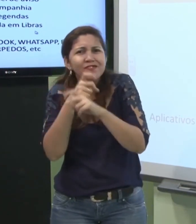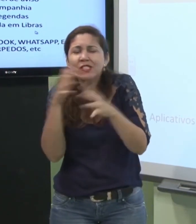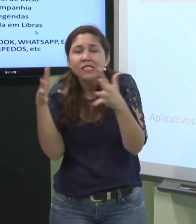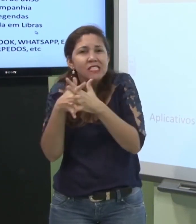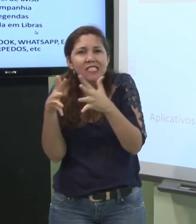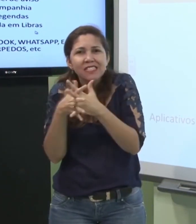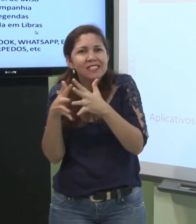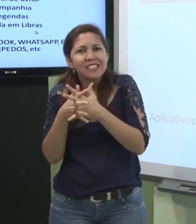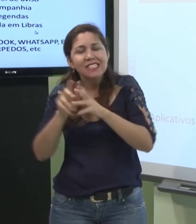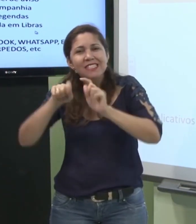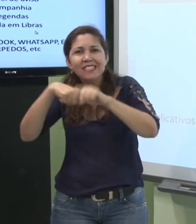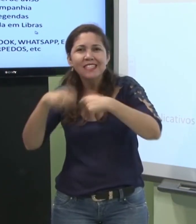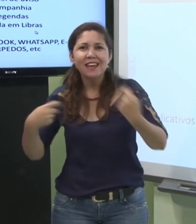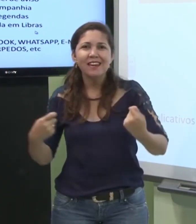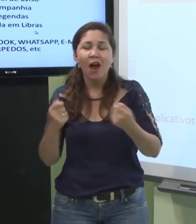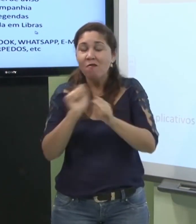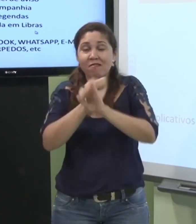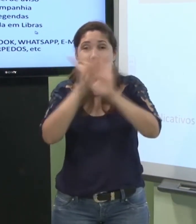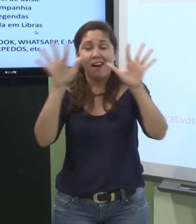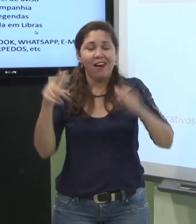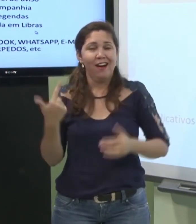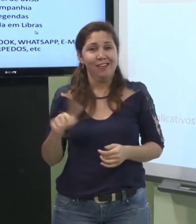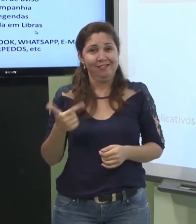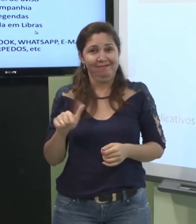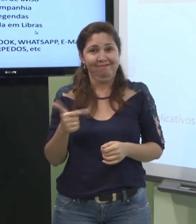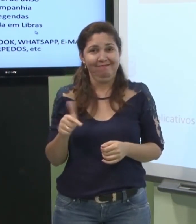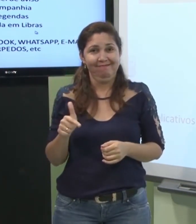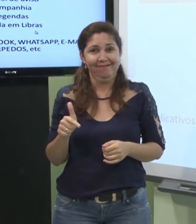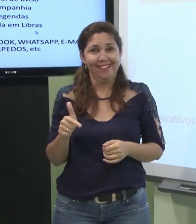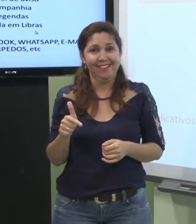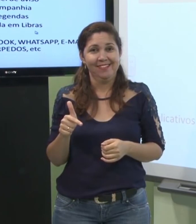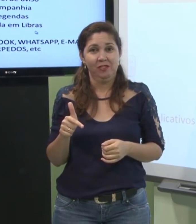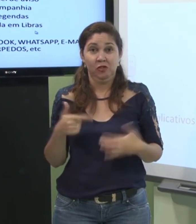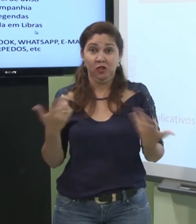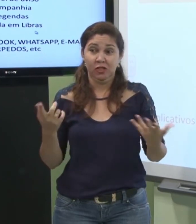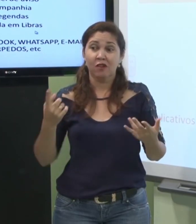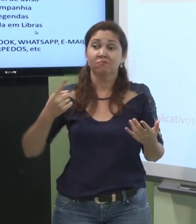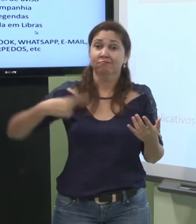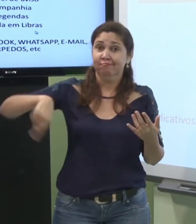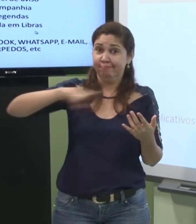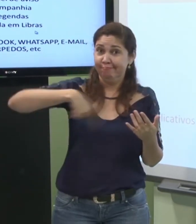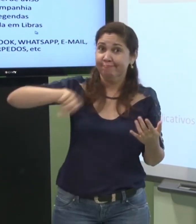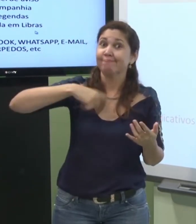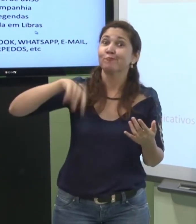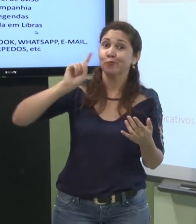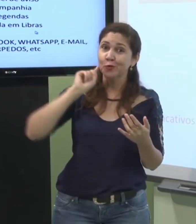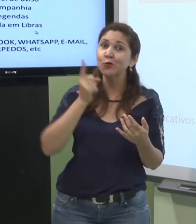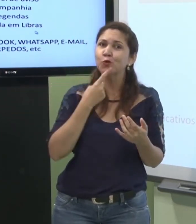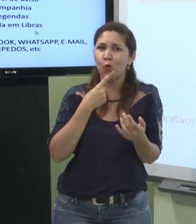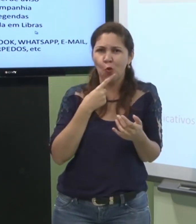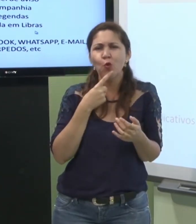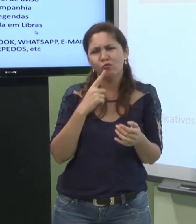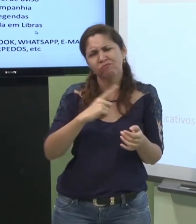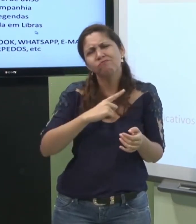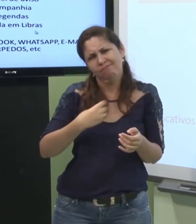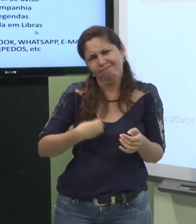intérprete está numa janela pequena. Então, essa é uma luta que nós vemos tentando há muito tempo fazer uma